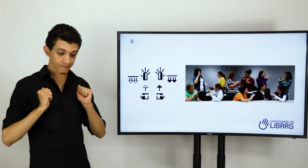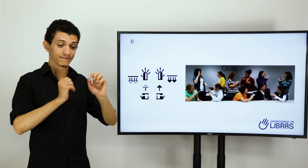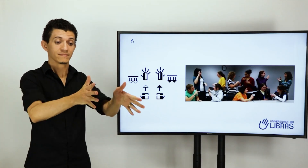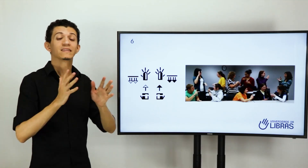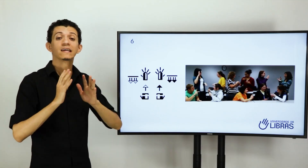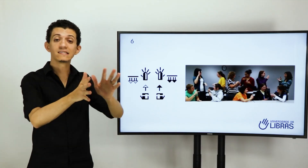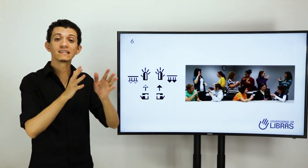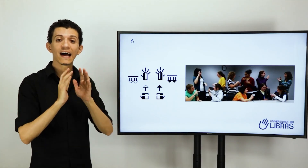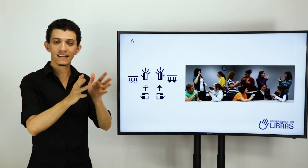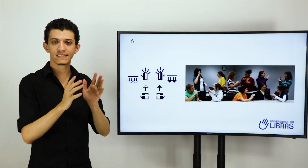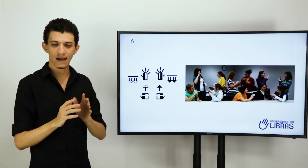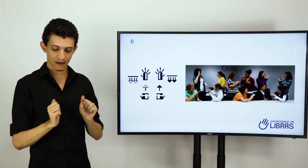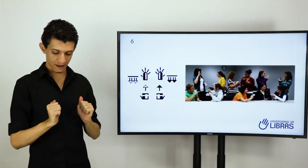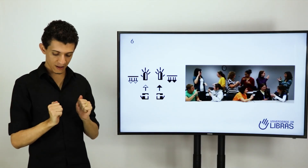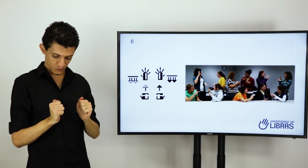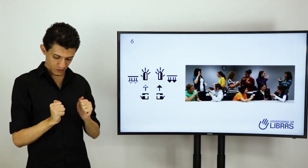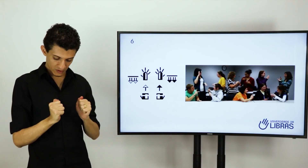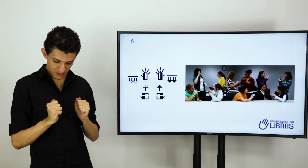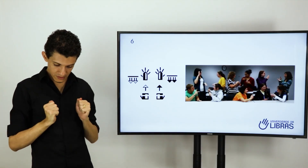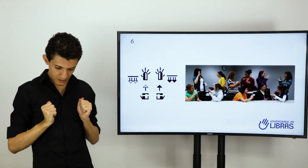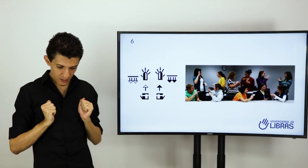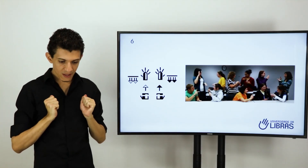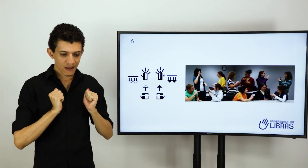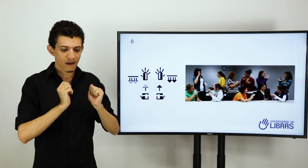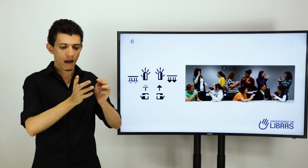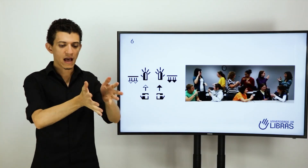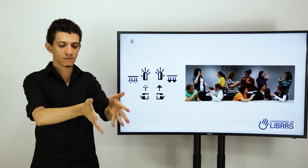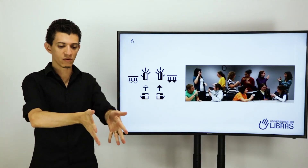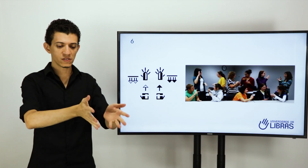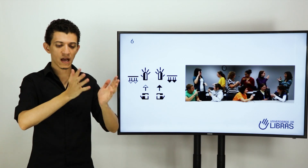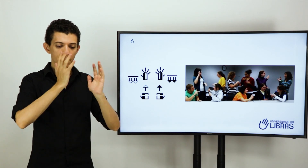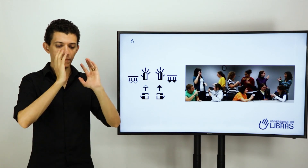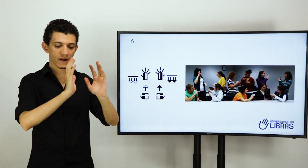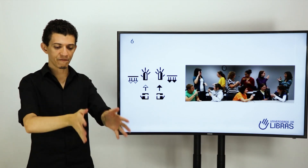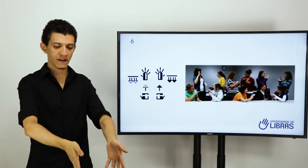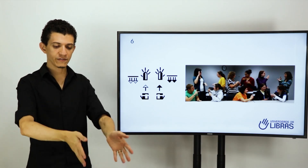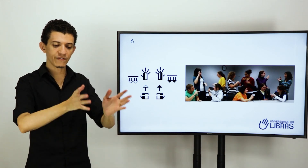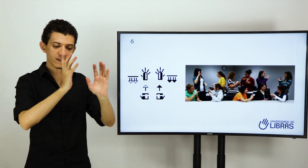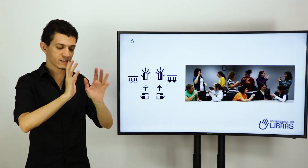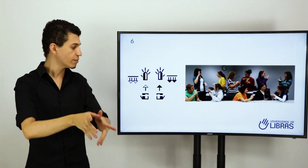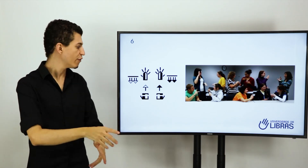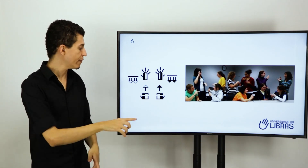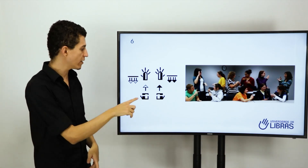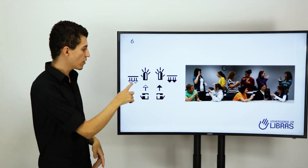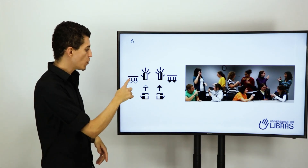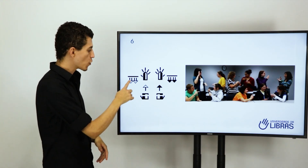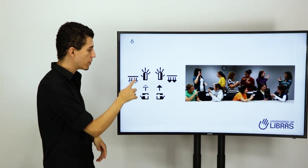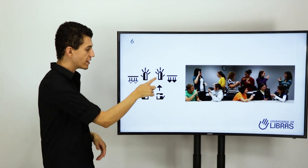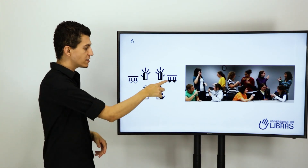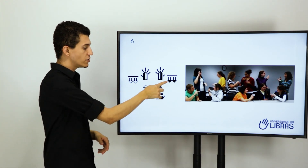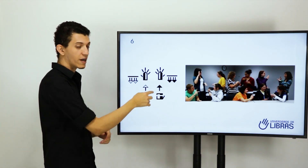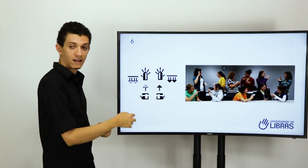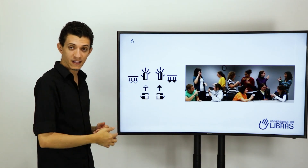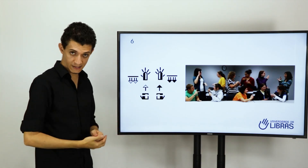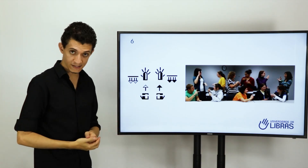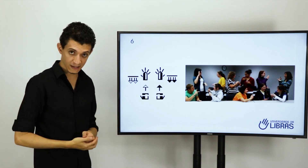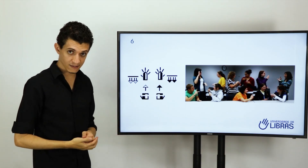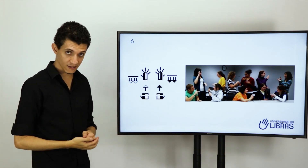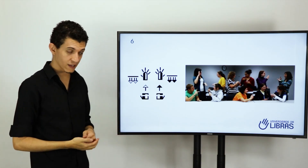sinalizar. As duas mãos assim, as mãos se abrem para frente e fazem esse movimento, como indicado nessas setas aqui.